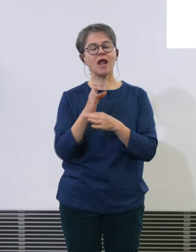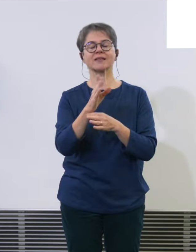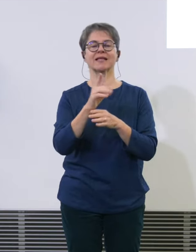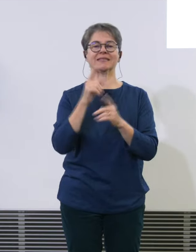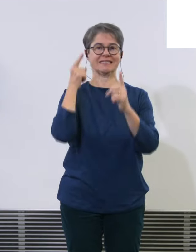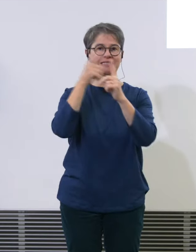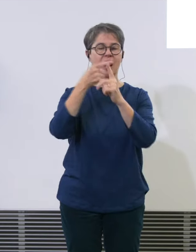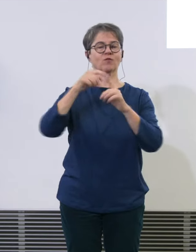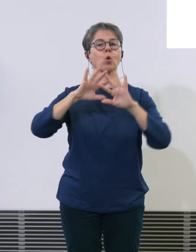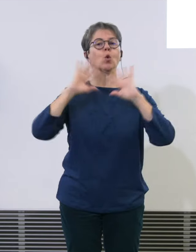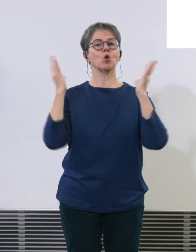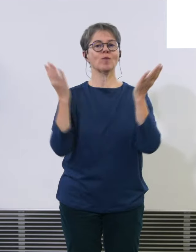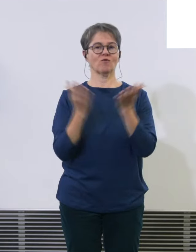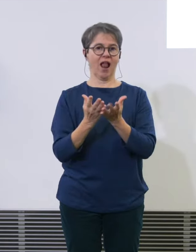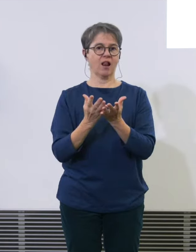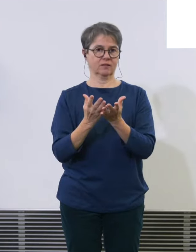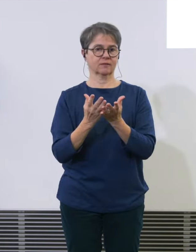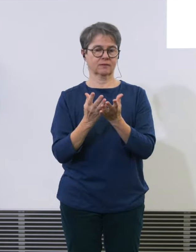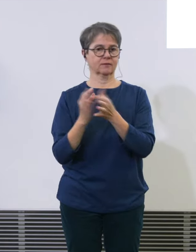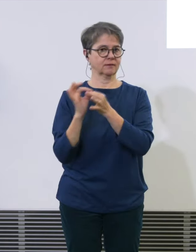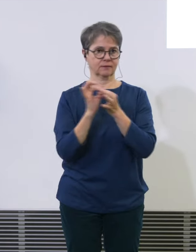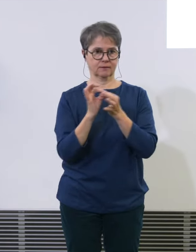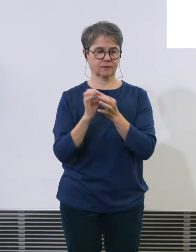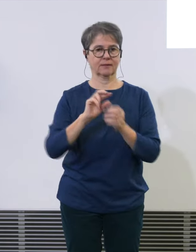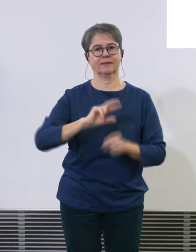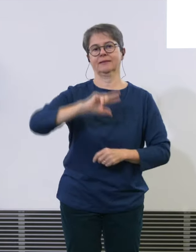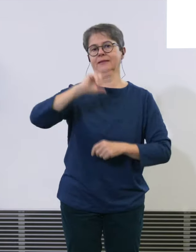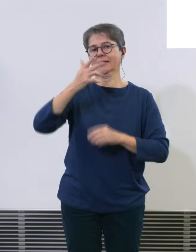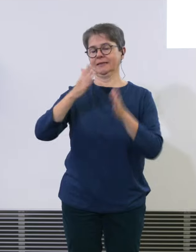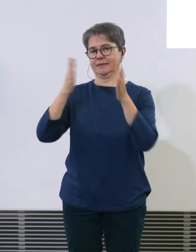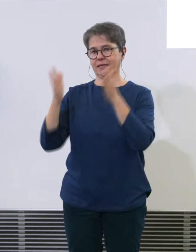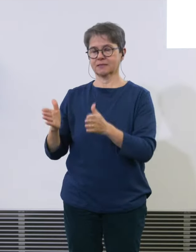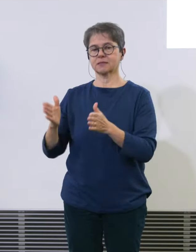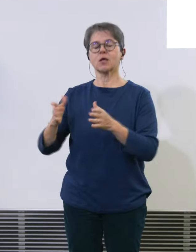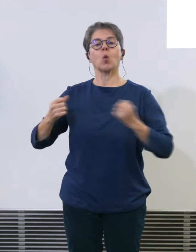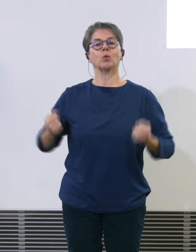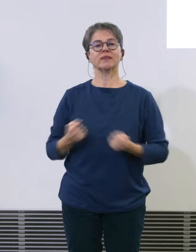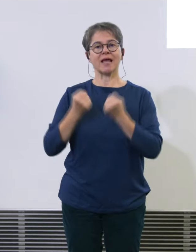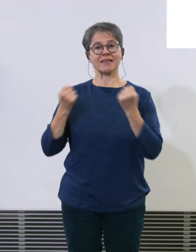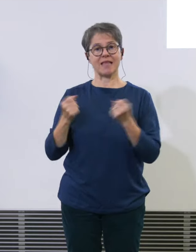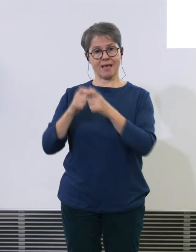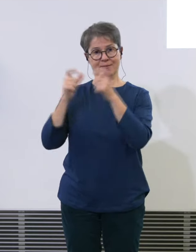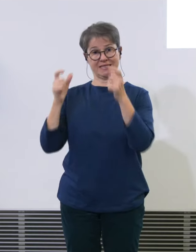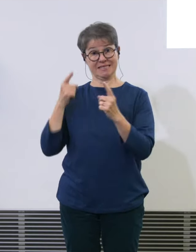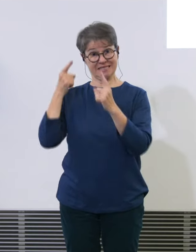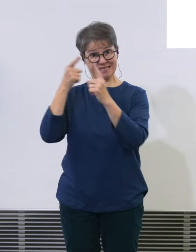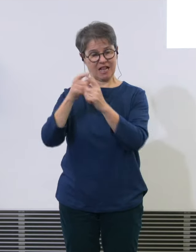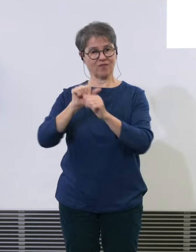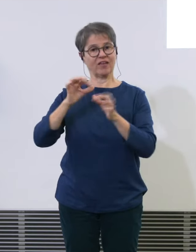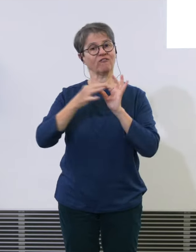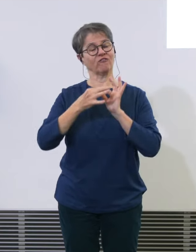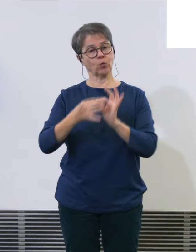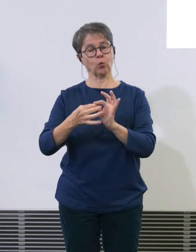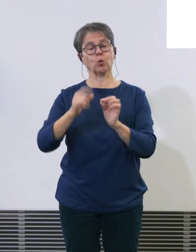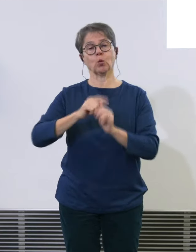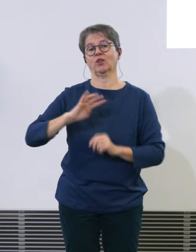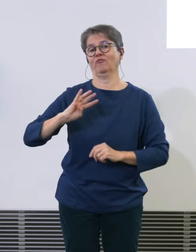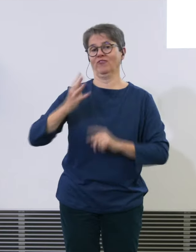formuliert. Drittens Unternehmensziel für die Unternehmensführung. Und viertens strategische Ziele für